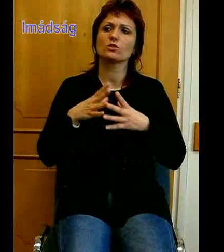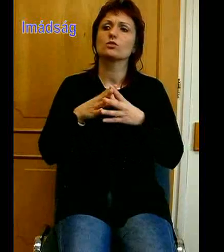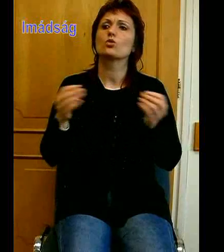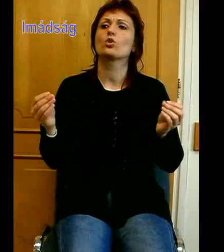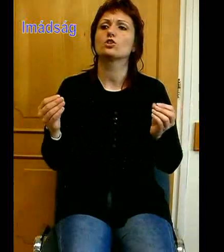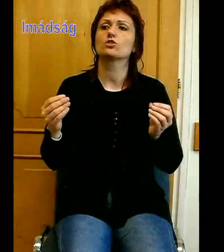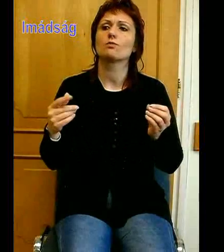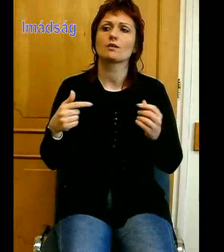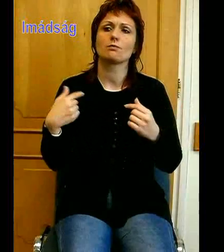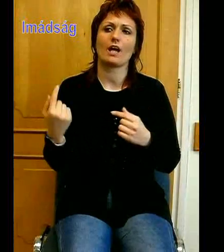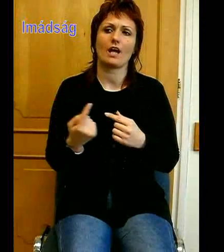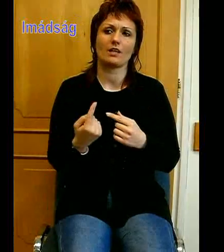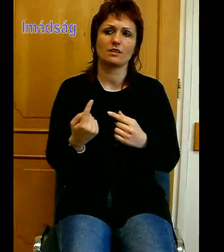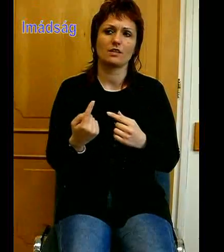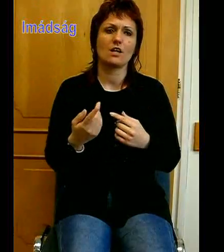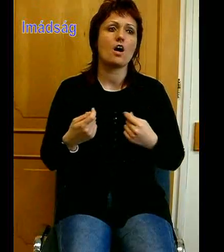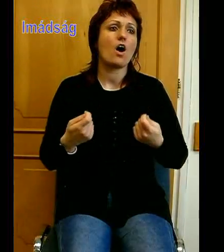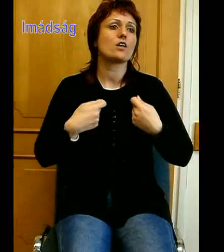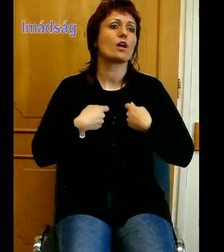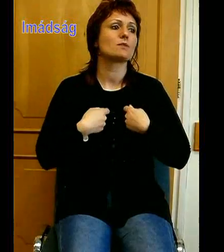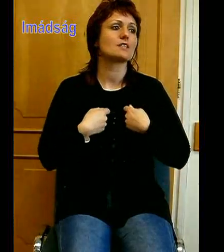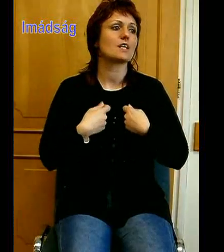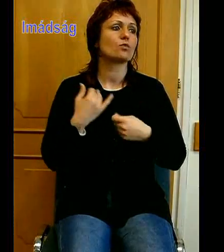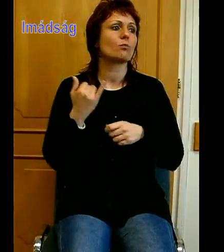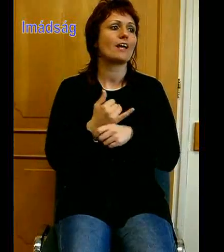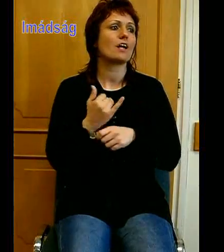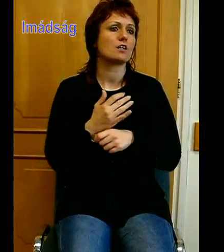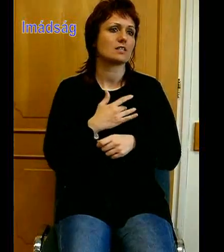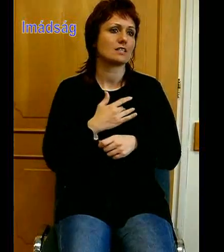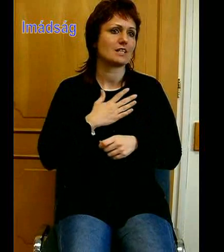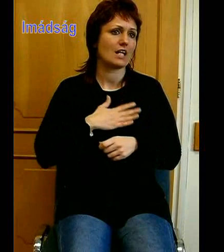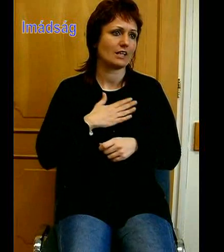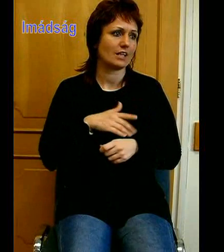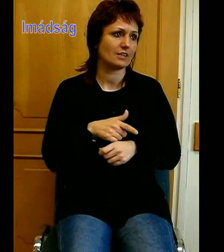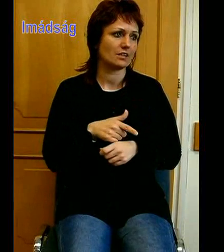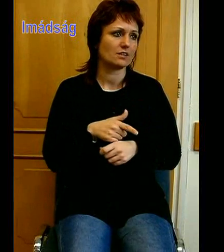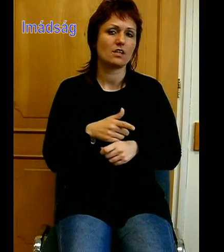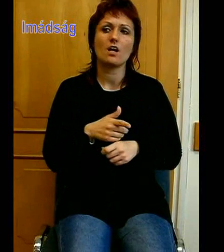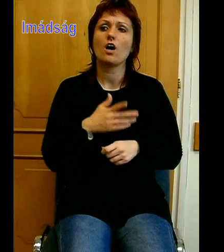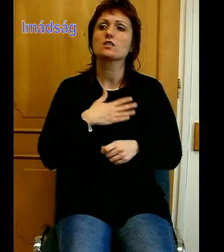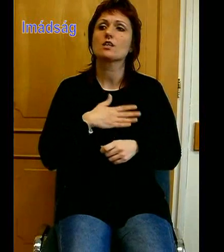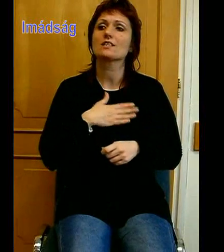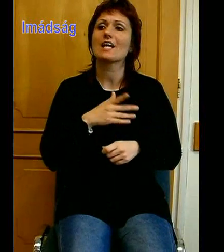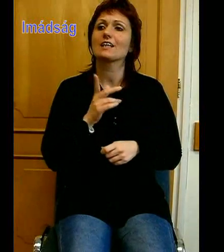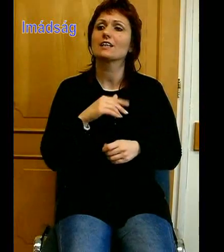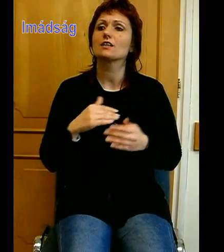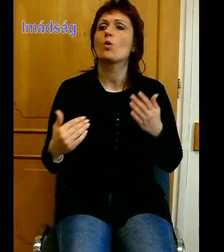Adj a mi szívünkbe igazi szeretetet. Azt a szeretetet, amit a Te újjászületett tanítványainknak ígértél,